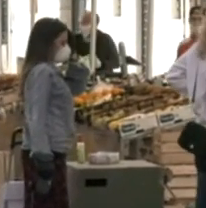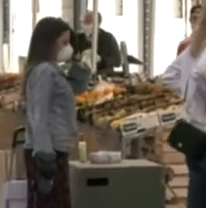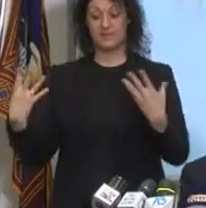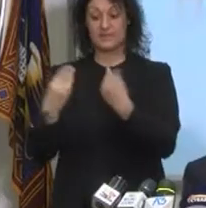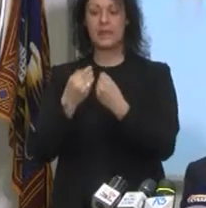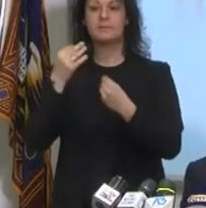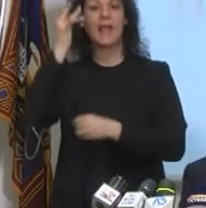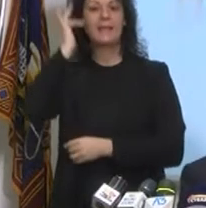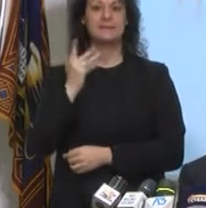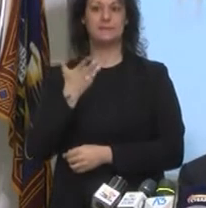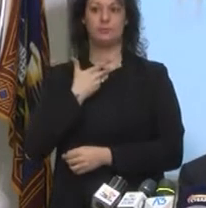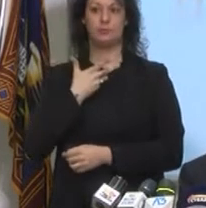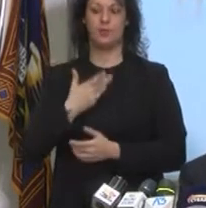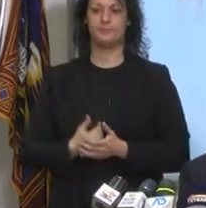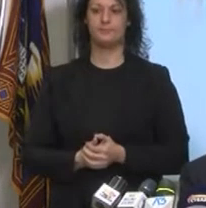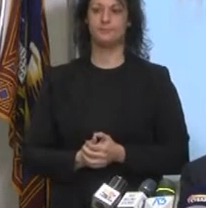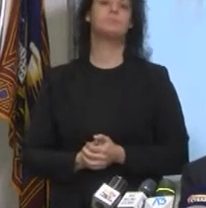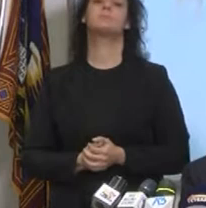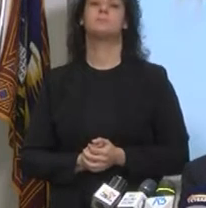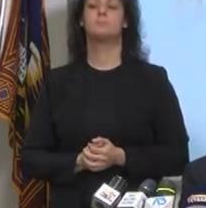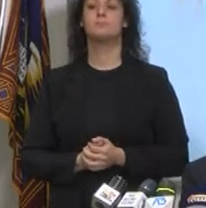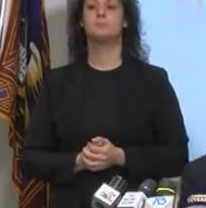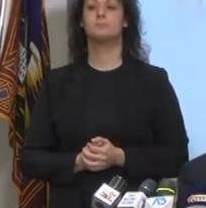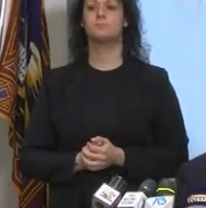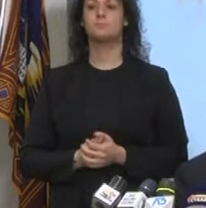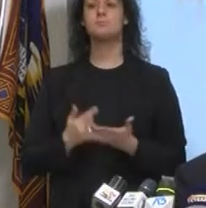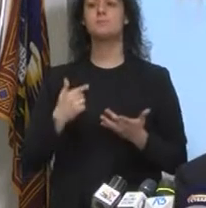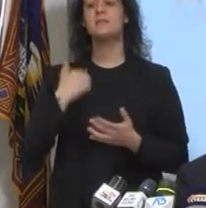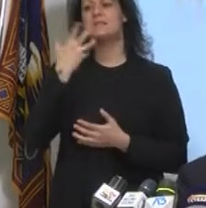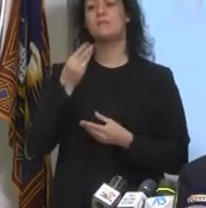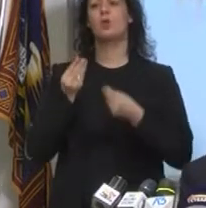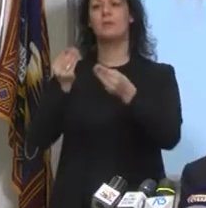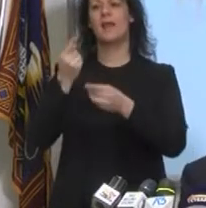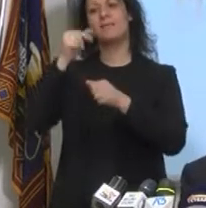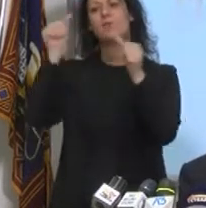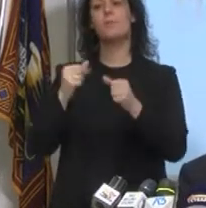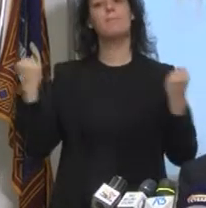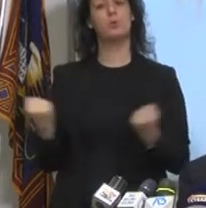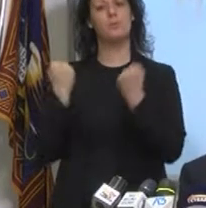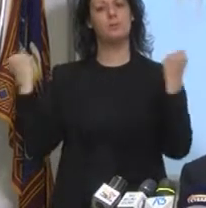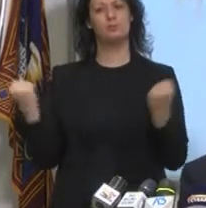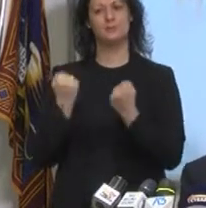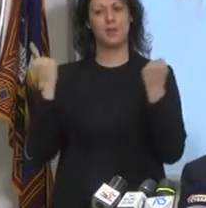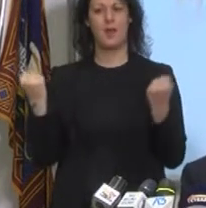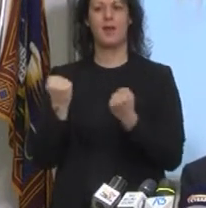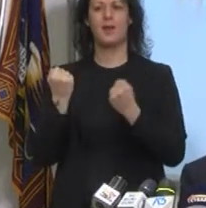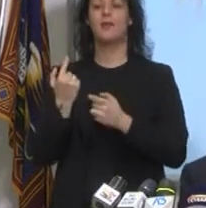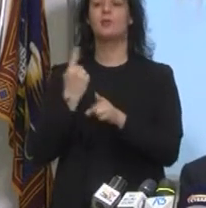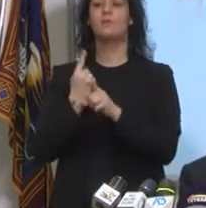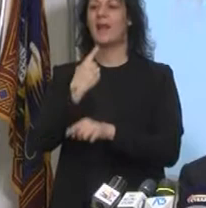progresso. Se dovessimo pubblicizzare, fare una pubblicità progresso in questa fase dovremmo dire